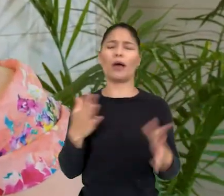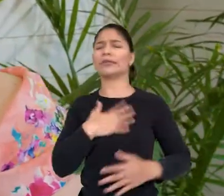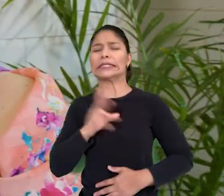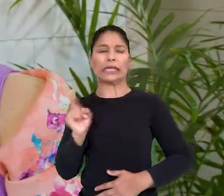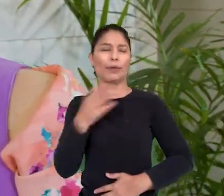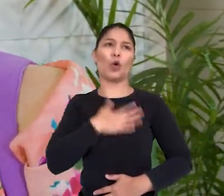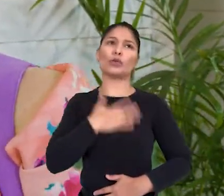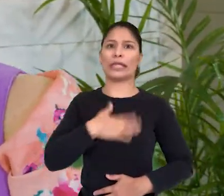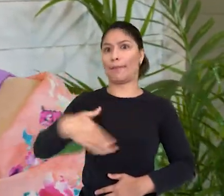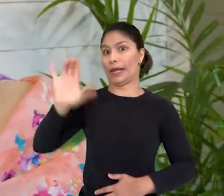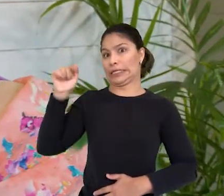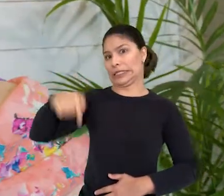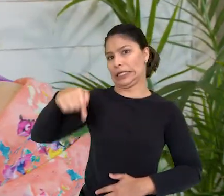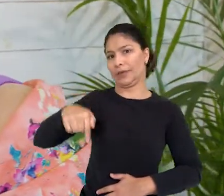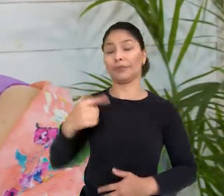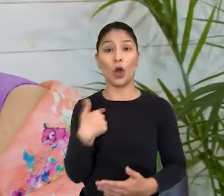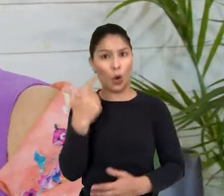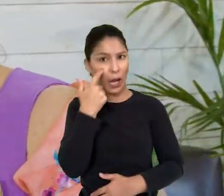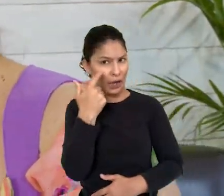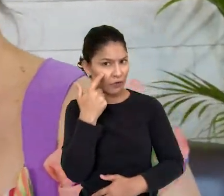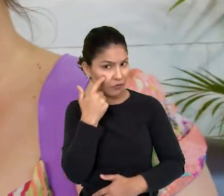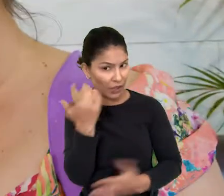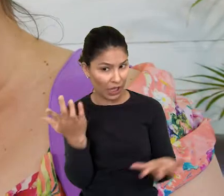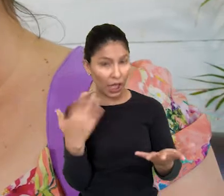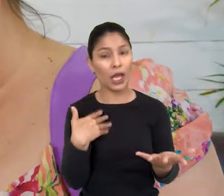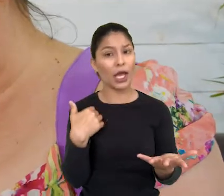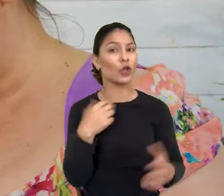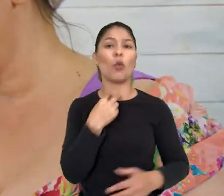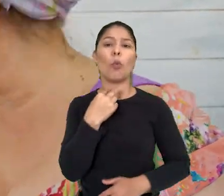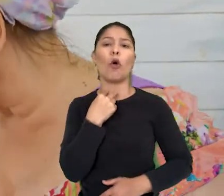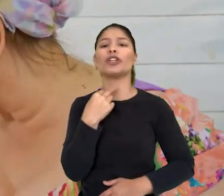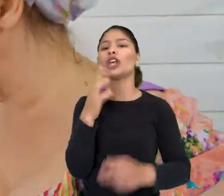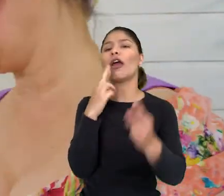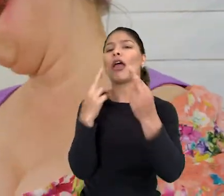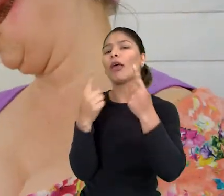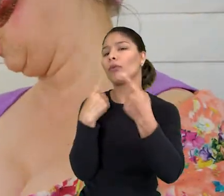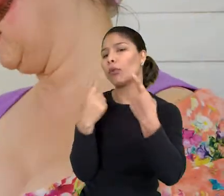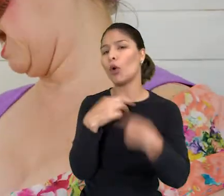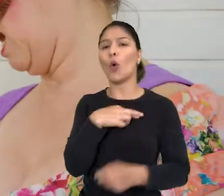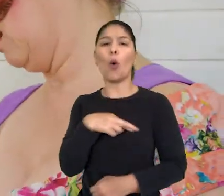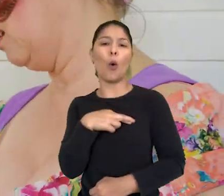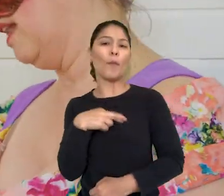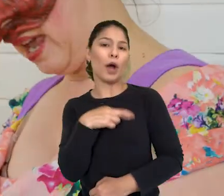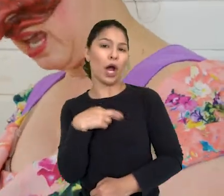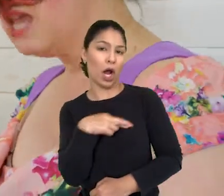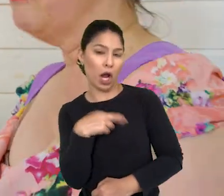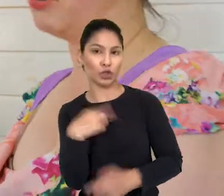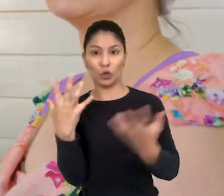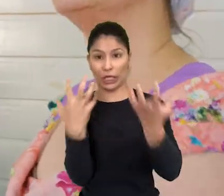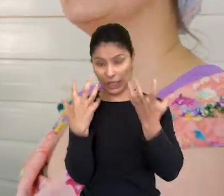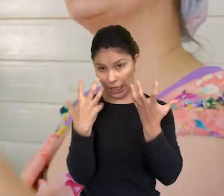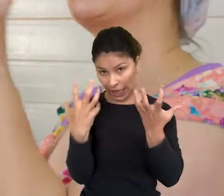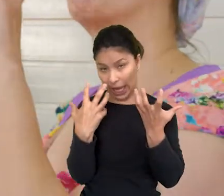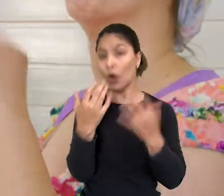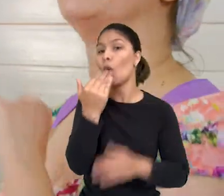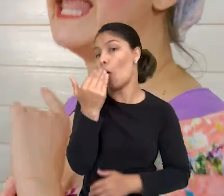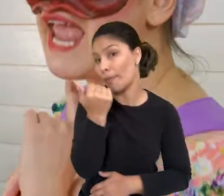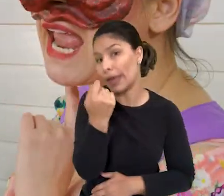né? Mas eu quero ver. Por que aqui, ó, Francesca não dá pra romantizar. Porque se quer colher,